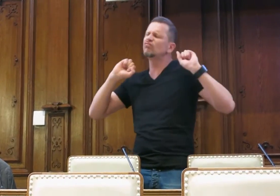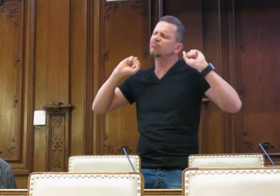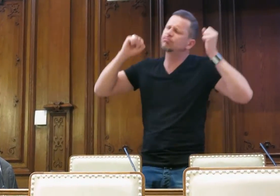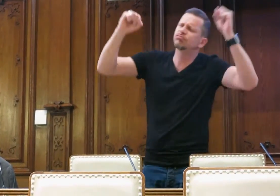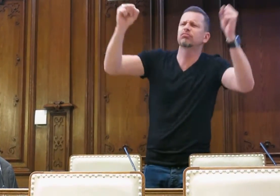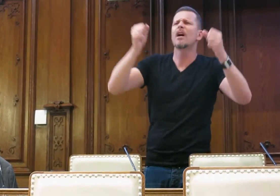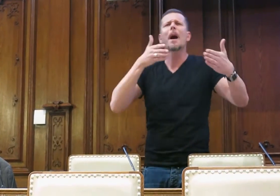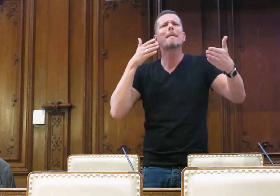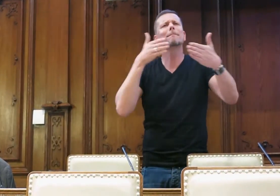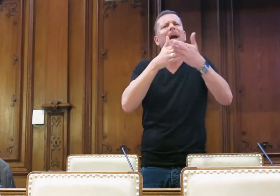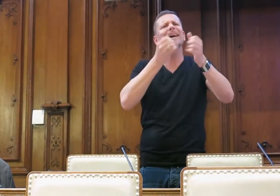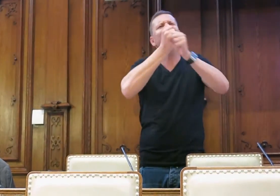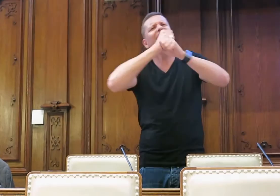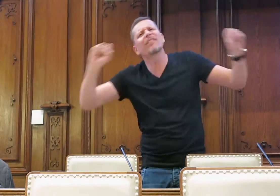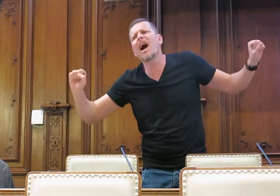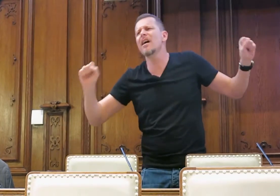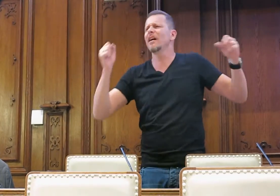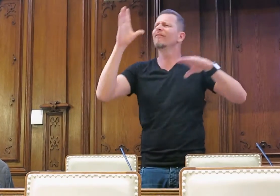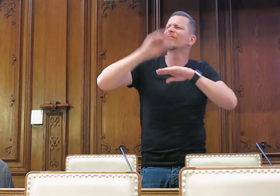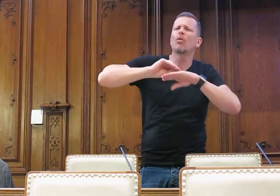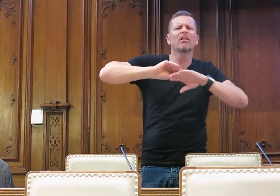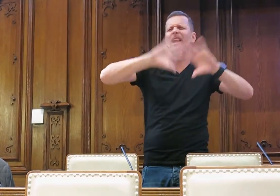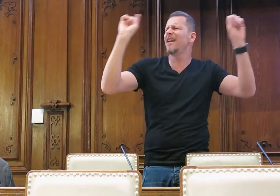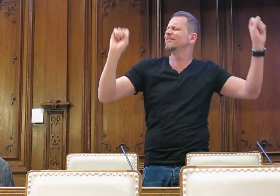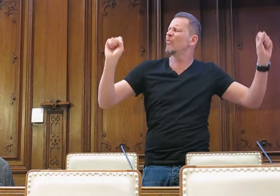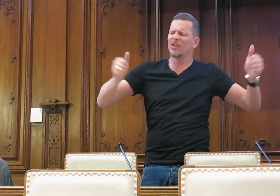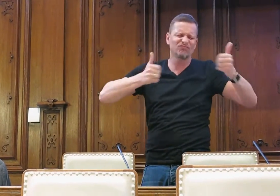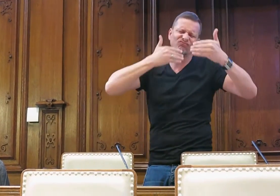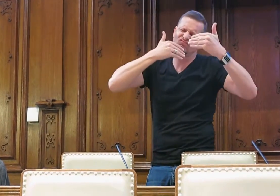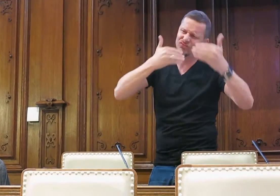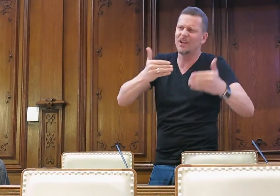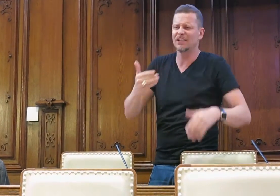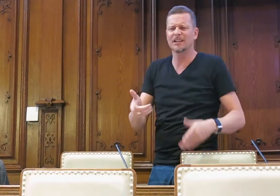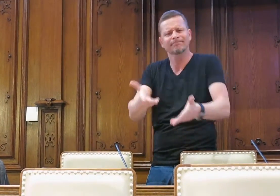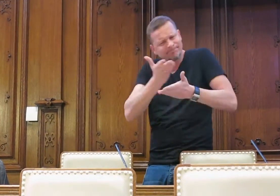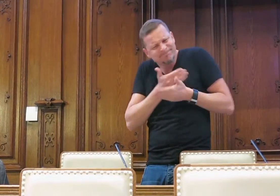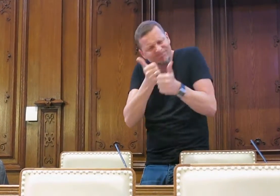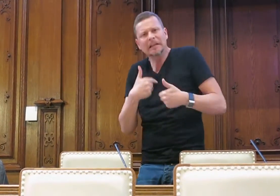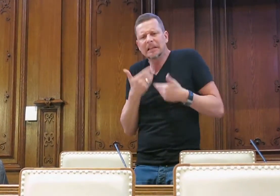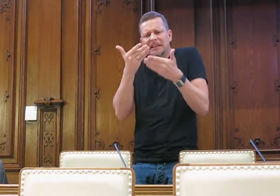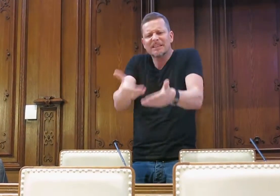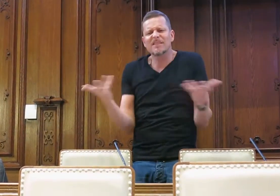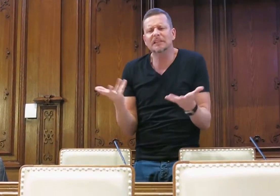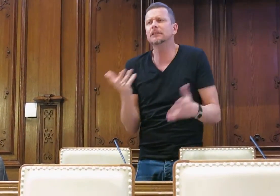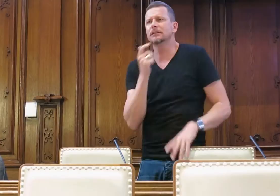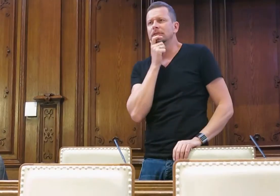Rede, sagt noch einmal Dankeschön für alles, was gespendet wurde. Es wurde sehr viel, konnte mit dem Geld gemacht werden.